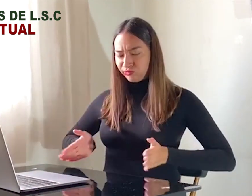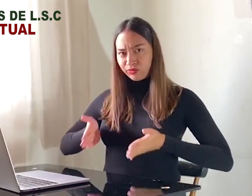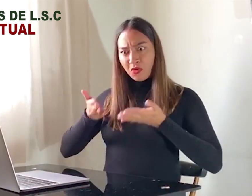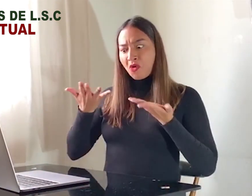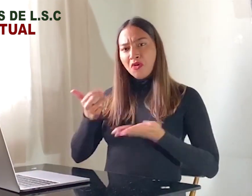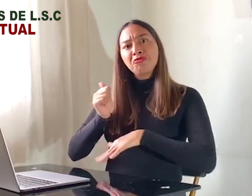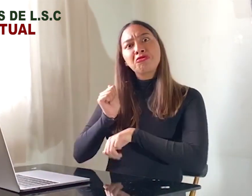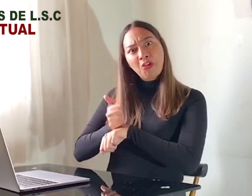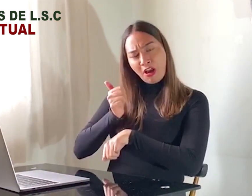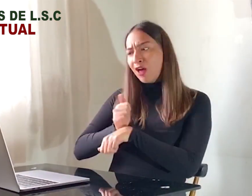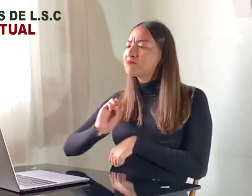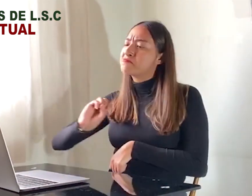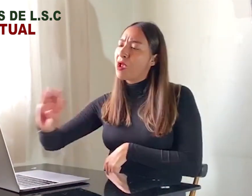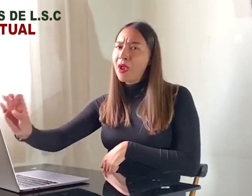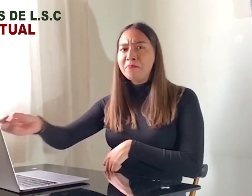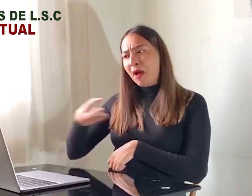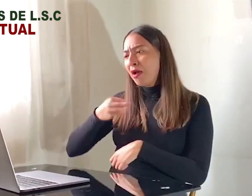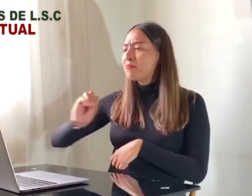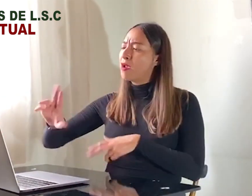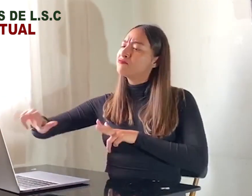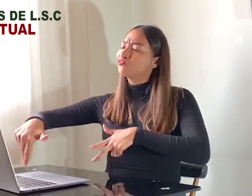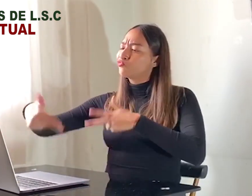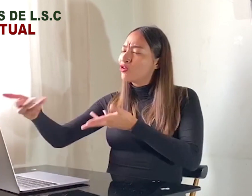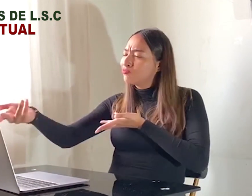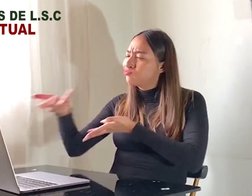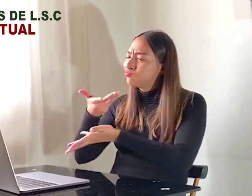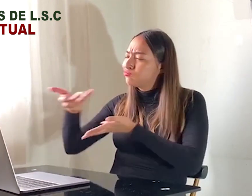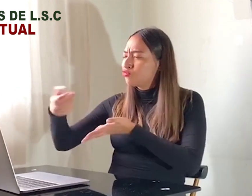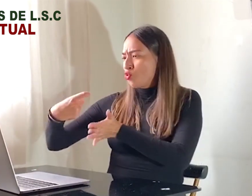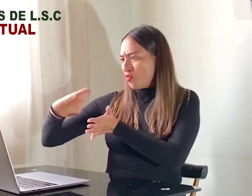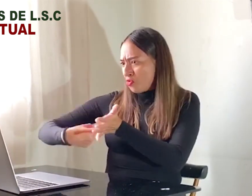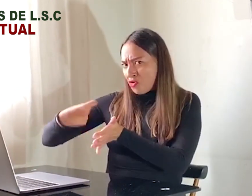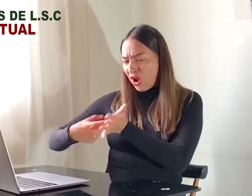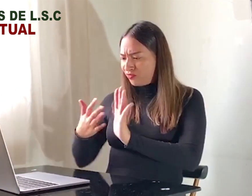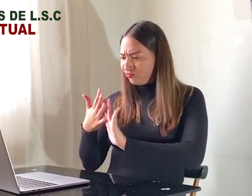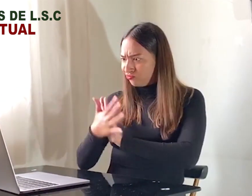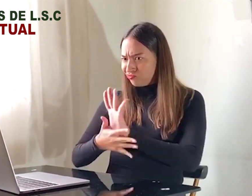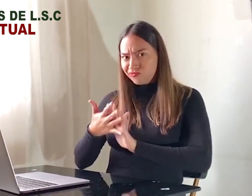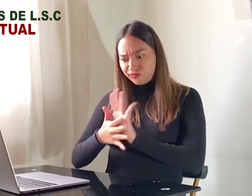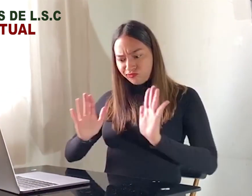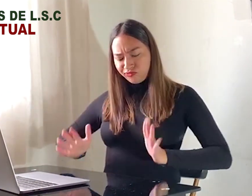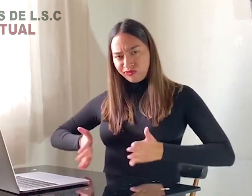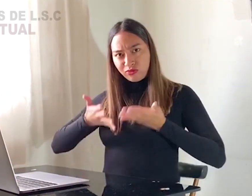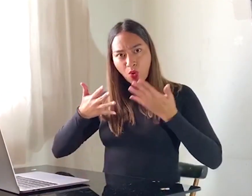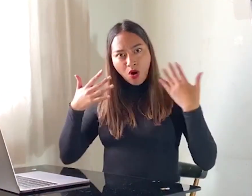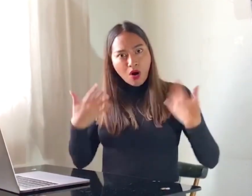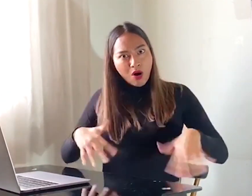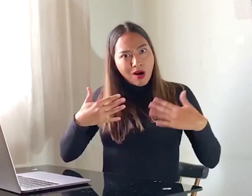tus habilidades en lengua de señas colombiana. Recuerda que también tienes unas actividades autónomas, debes enviar unos trabajos y así